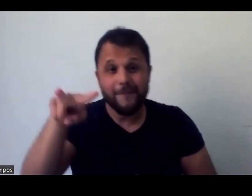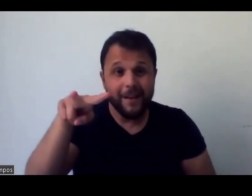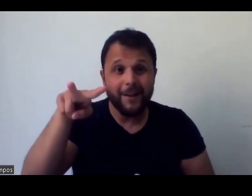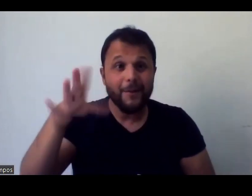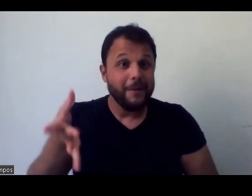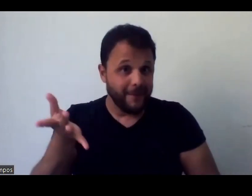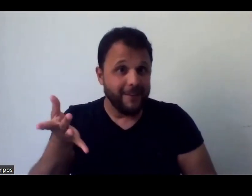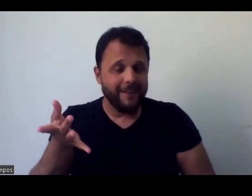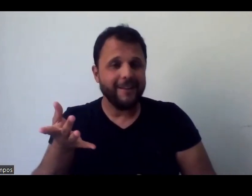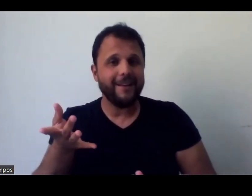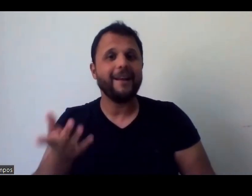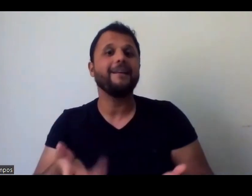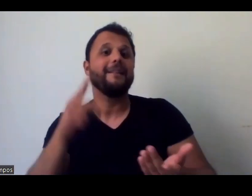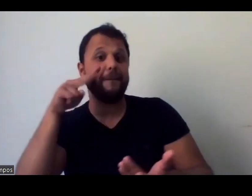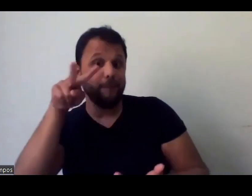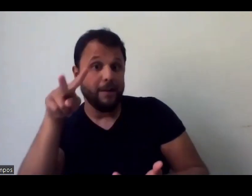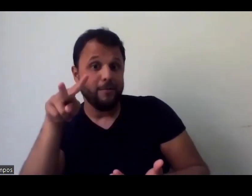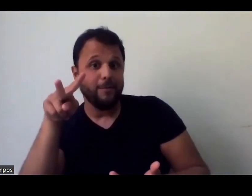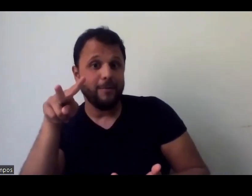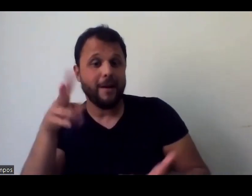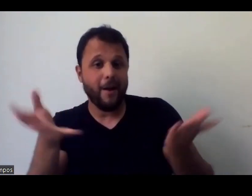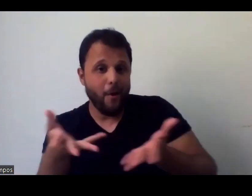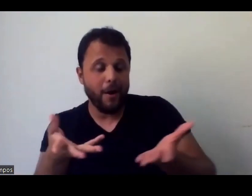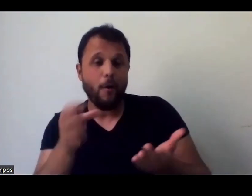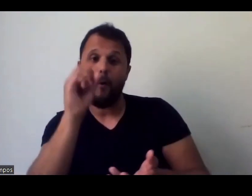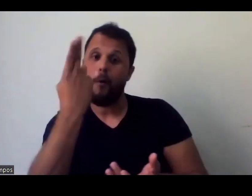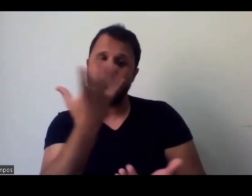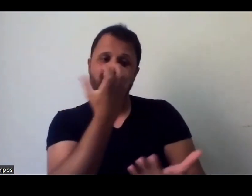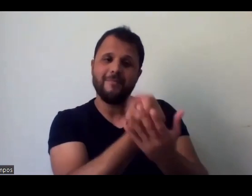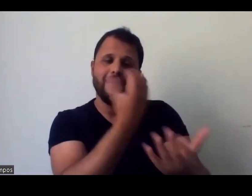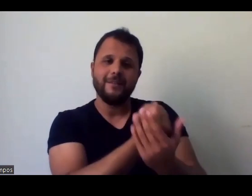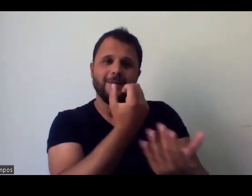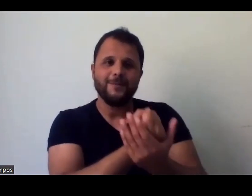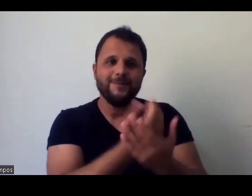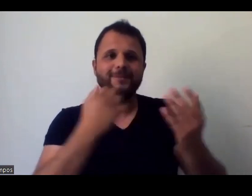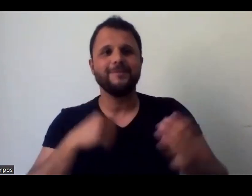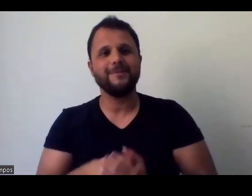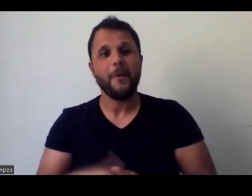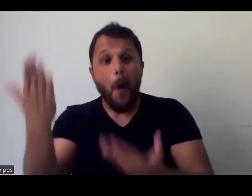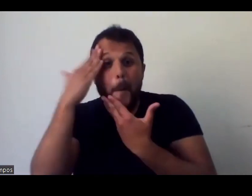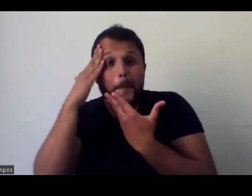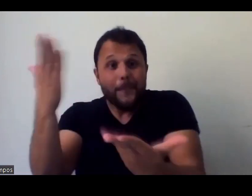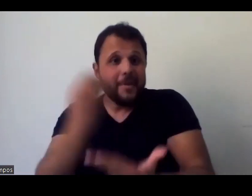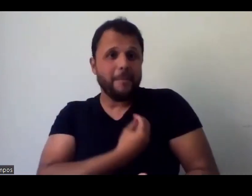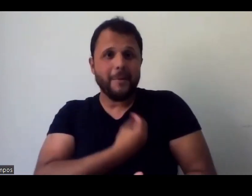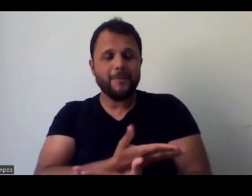que isso fique como legado mesmo para reflexões futuras. Bom, até a Obrigada pela participação de todo mundo. Beijo.